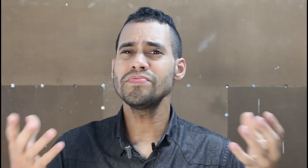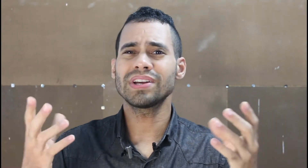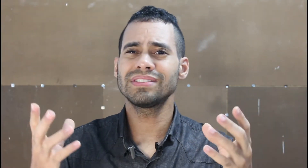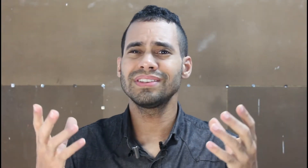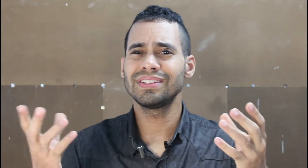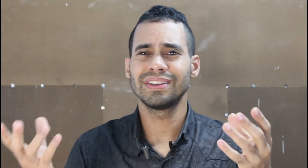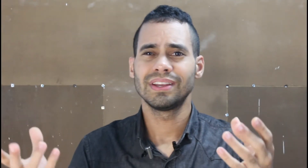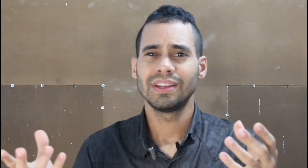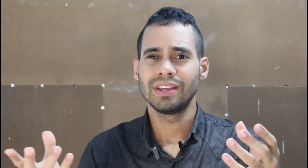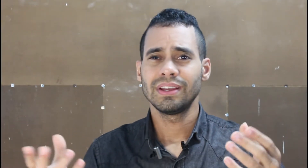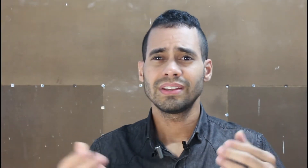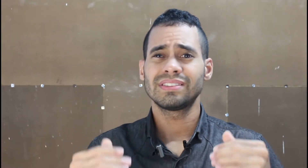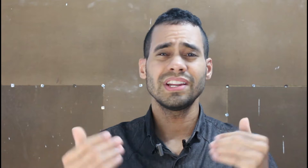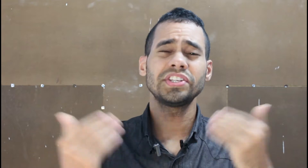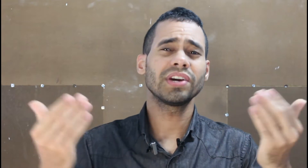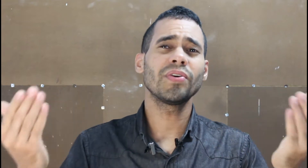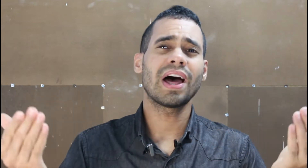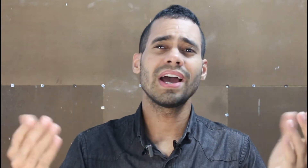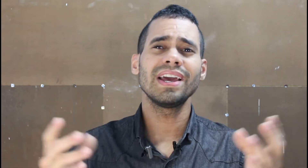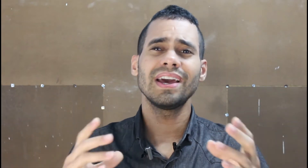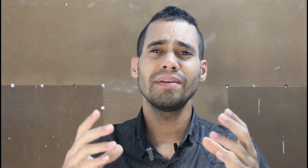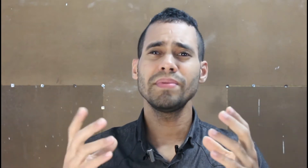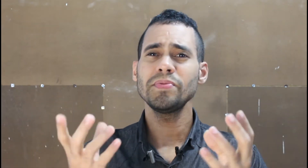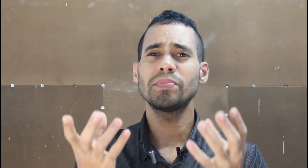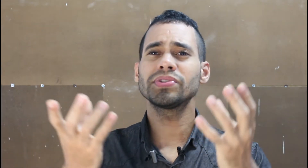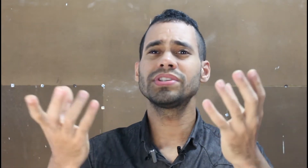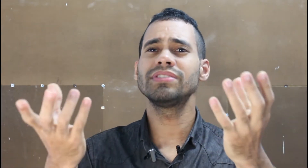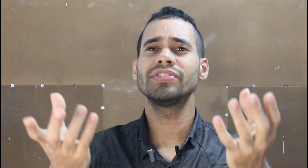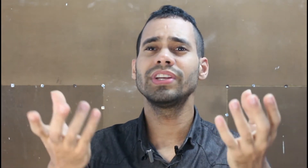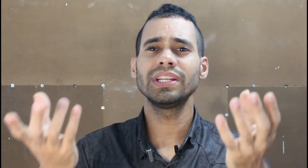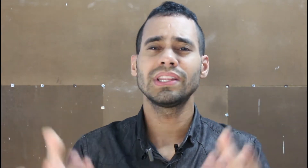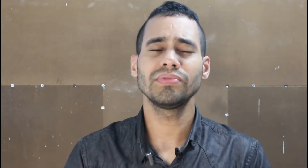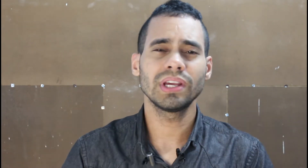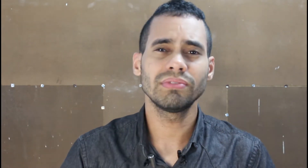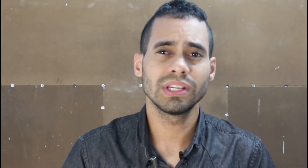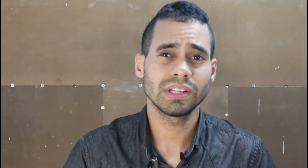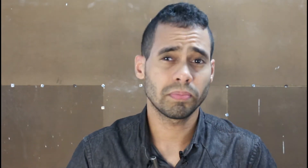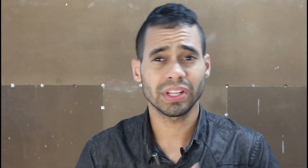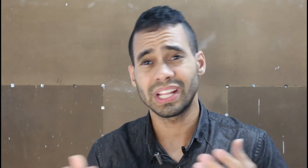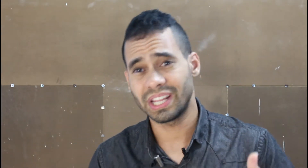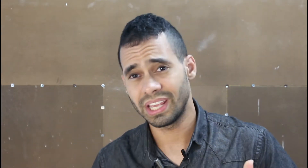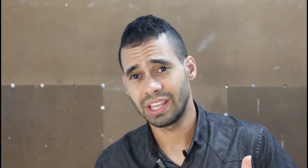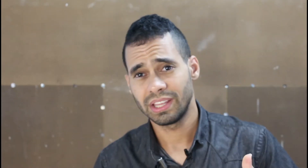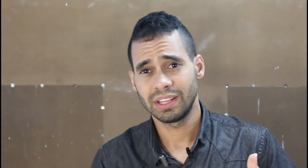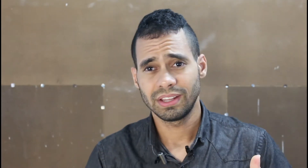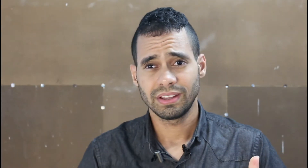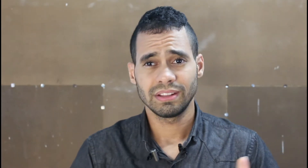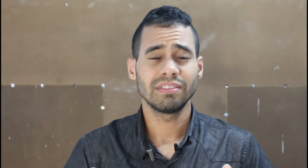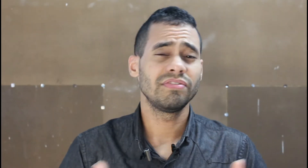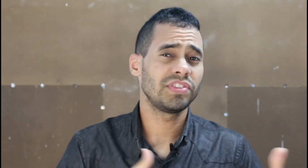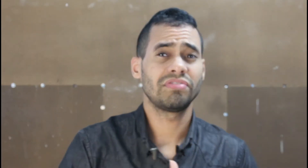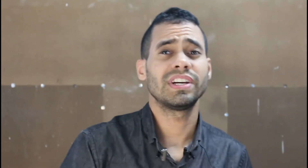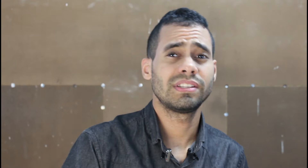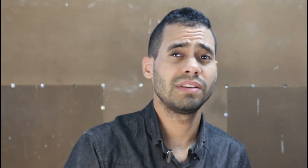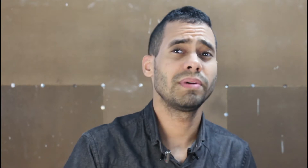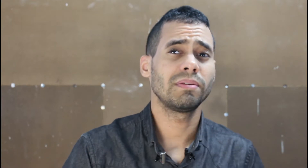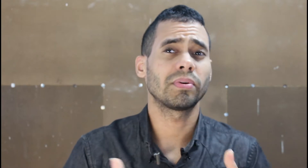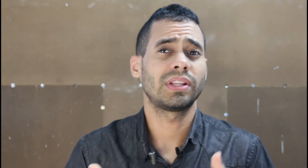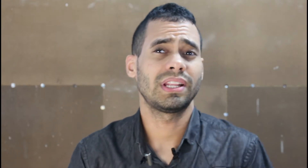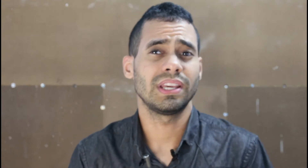Meio assim... Se ele chegou lá, é meio impossível dele ter um dinheiro desse. Ele pode até ter. Difícil vai ser, mas ele pode até ter.